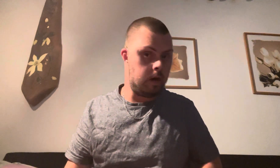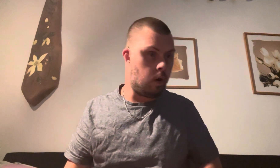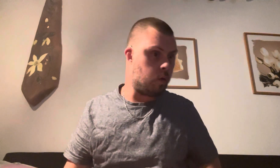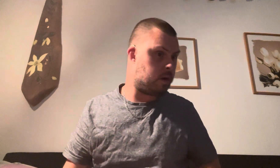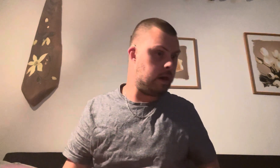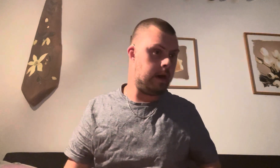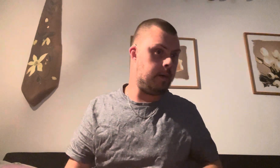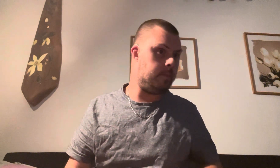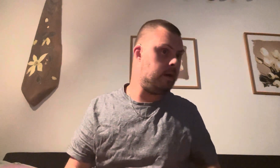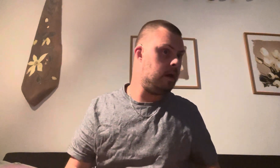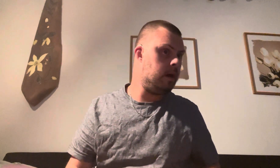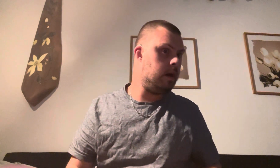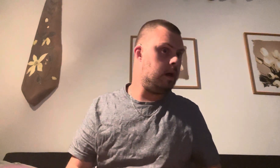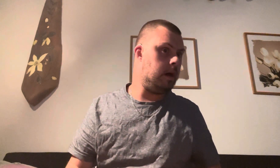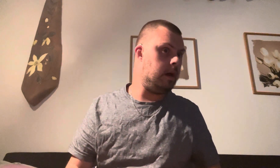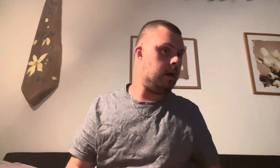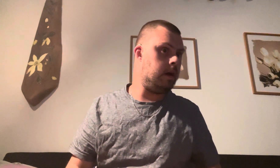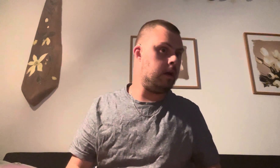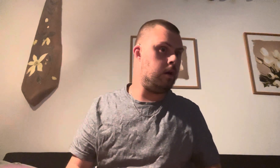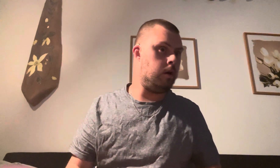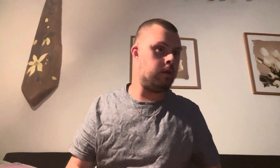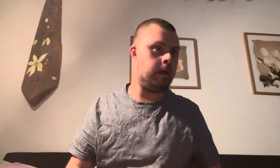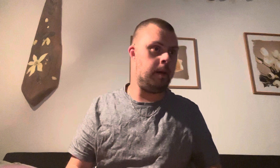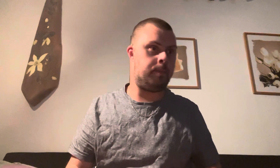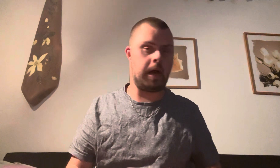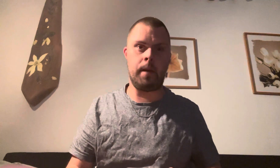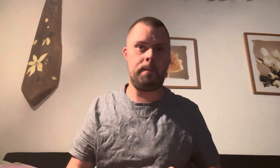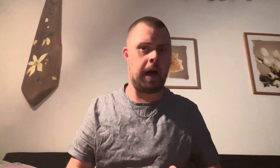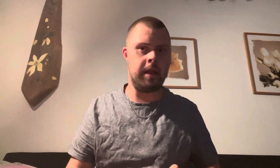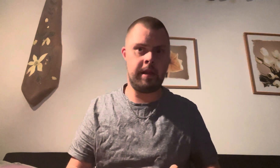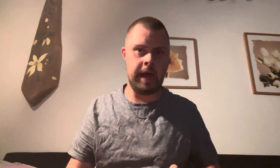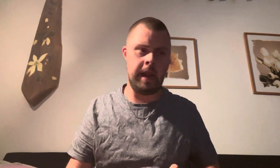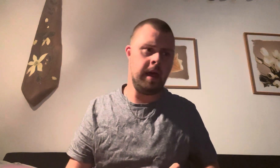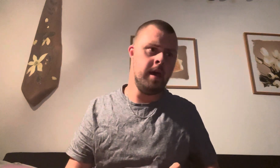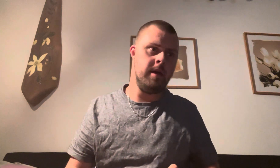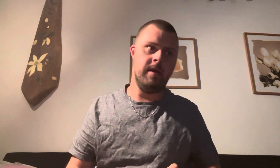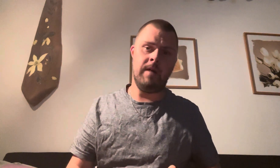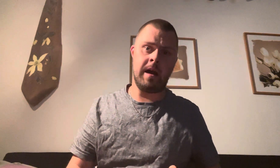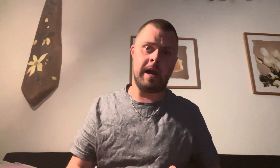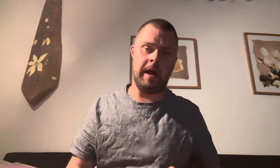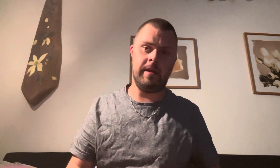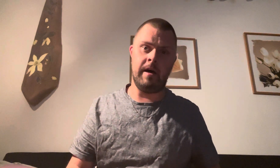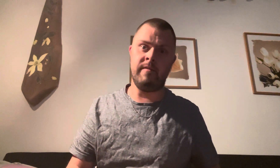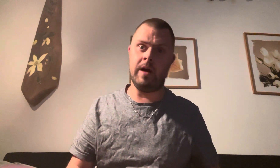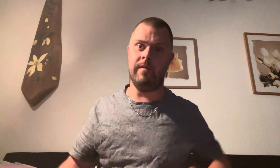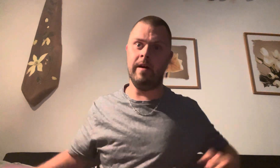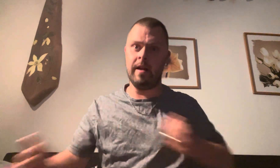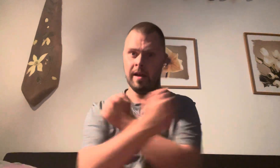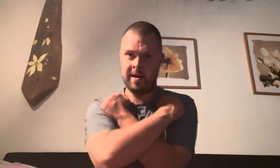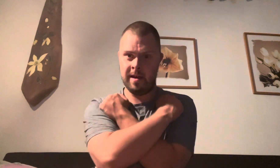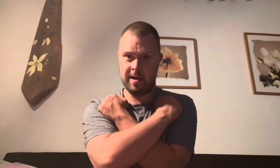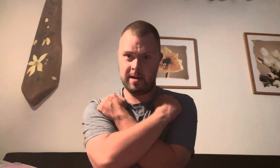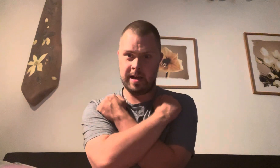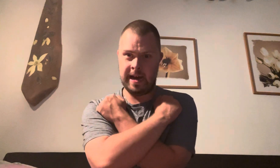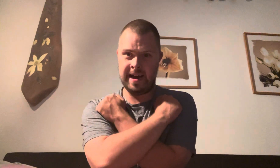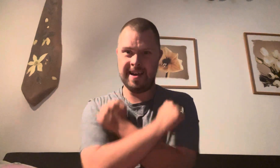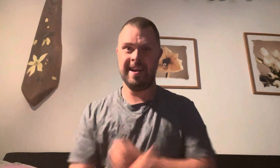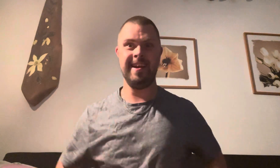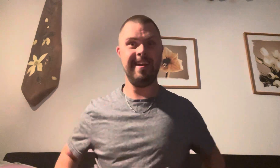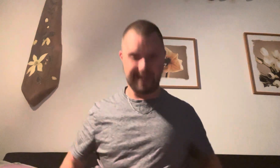Och jag ser Plack Panther, Vakanda och Fäder. Så här, ja.